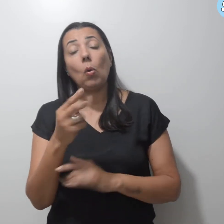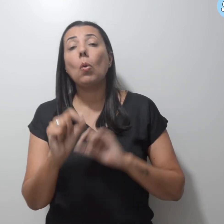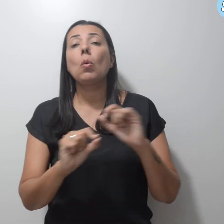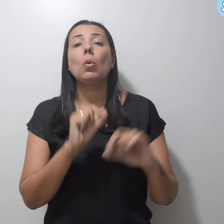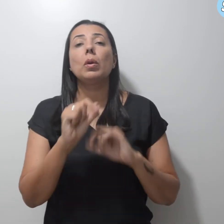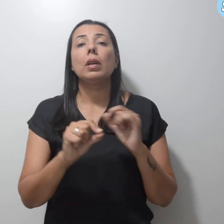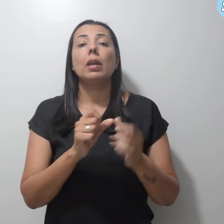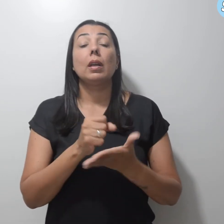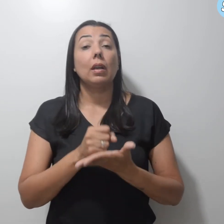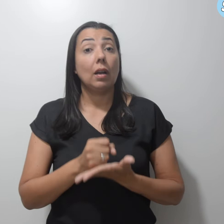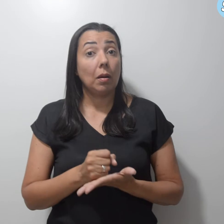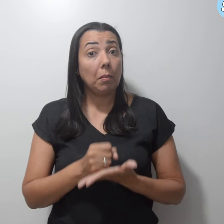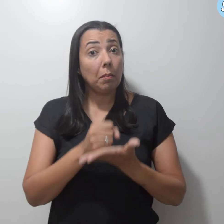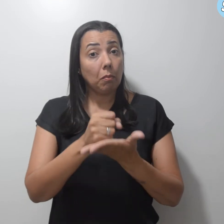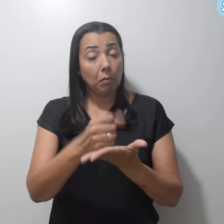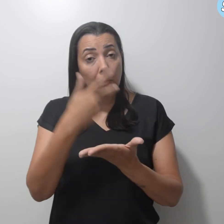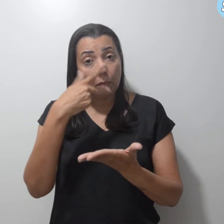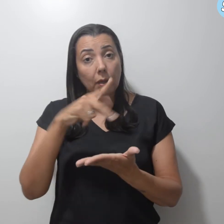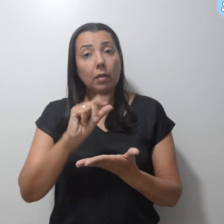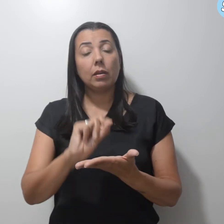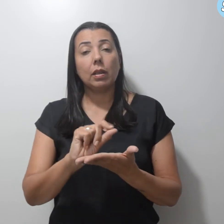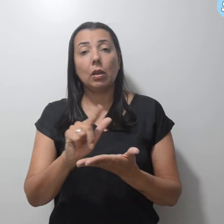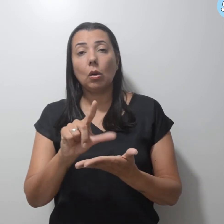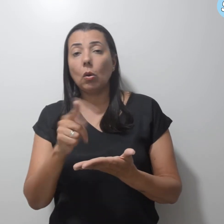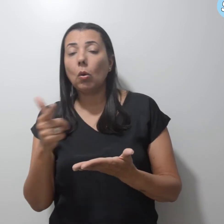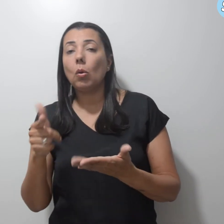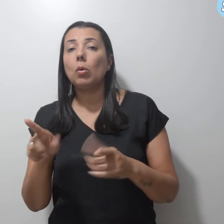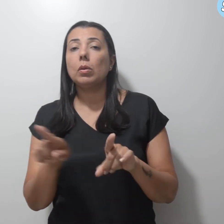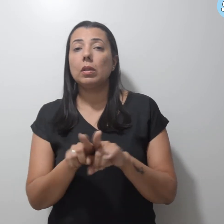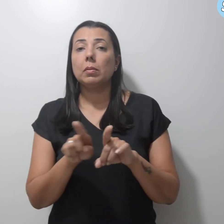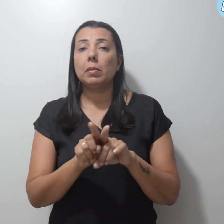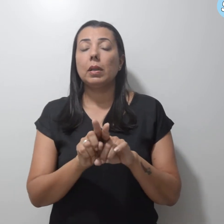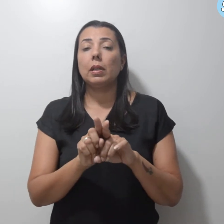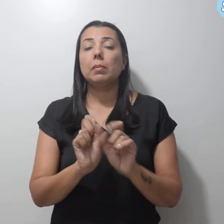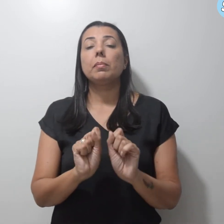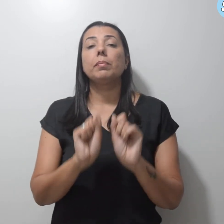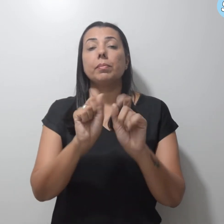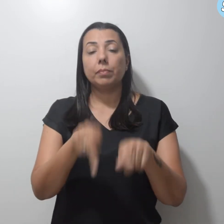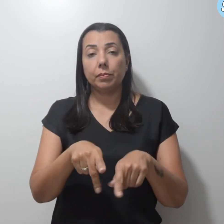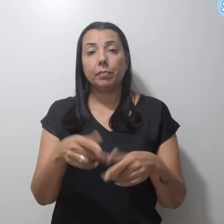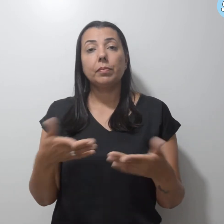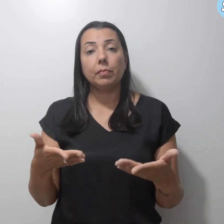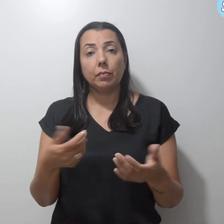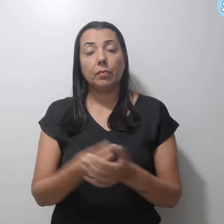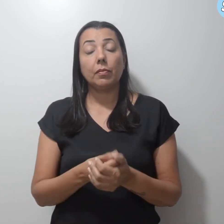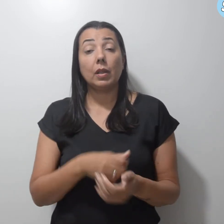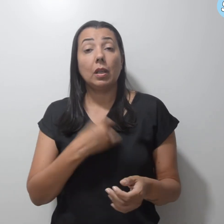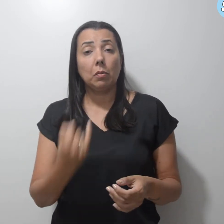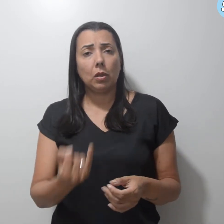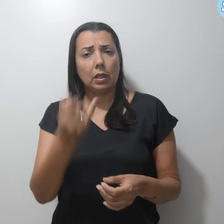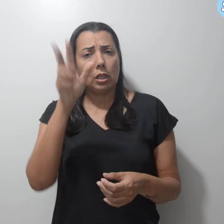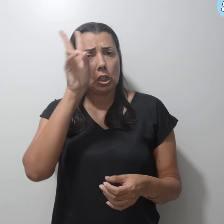contribuem para outro regime previdenciário. Importante frisar que,